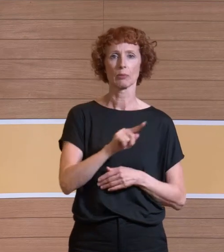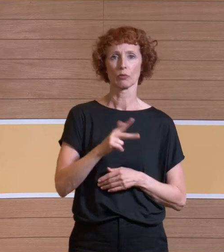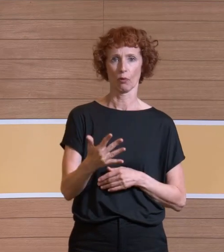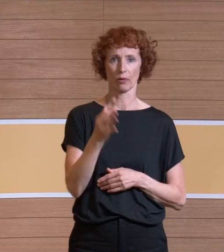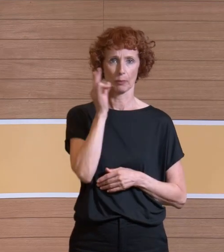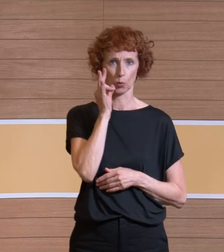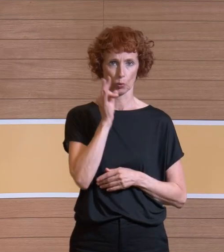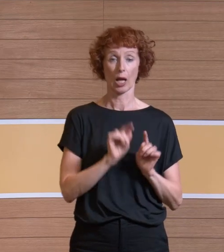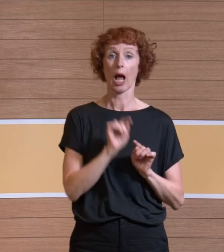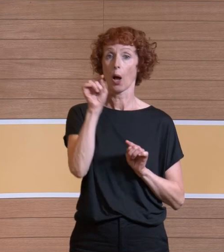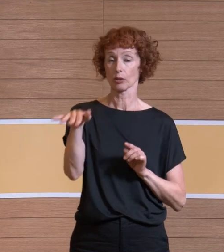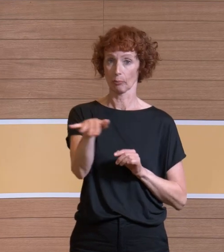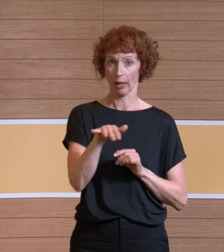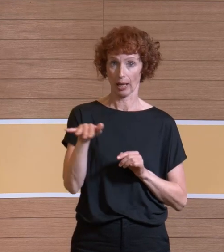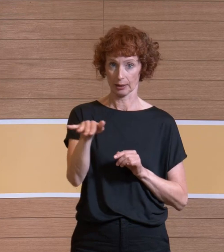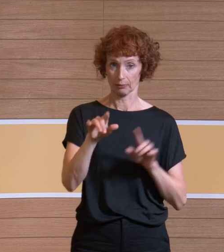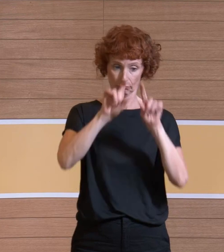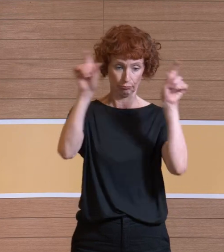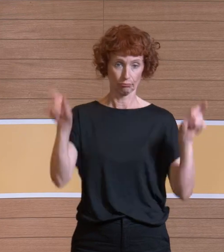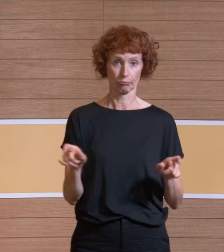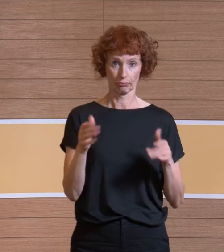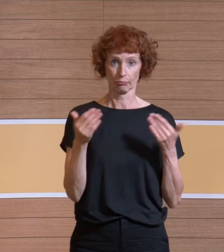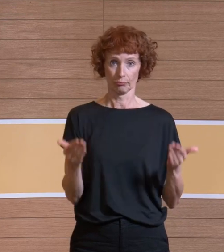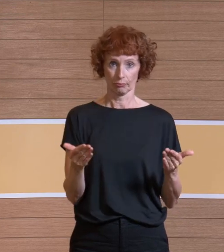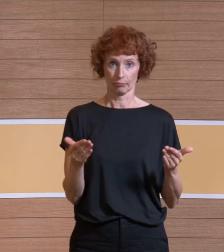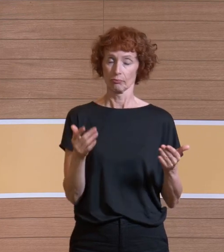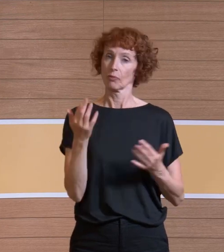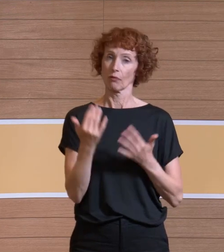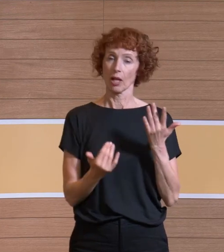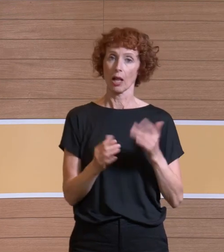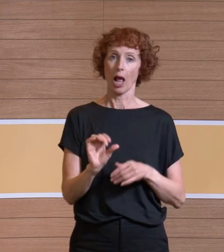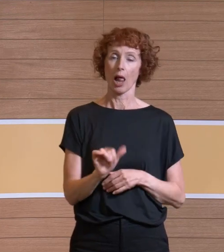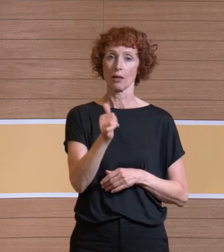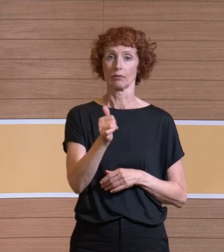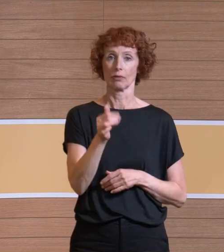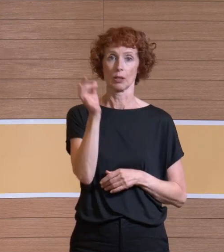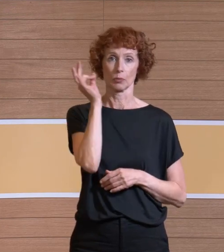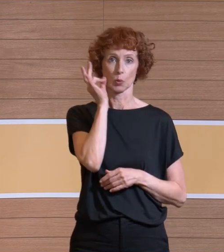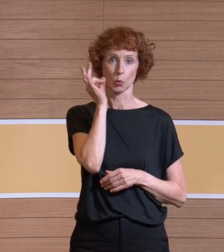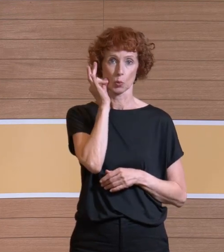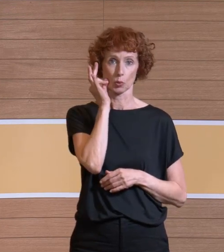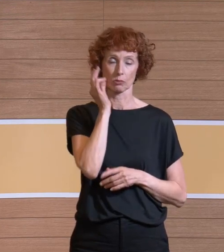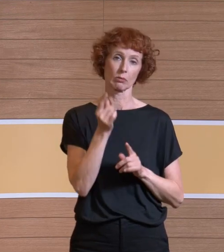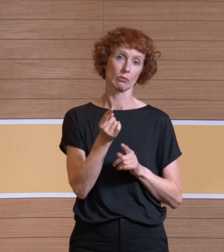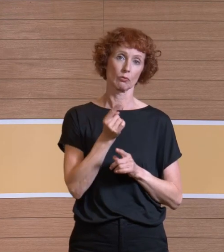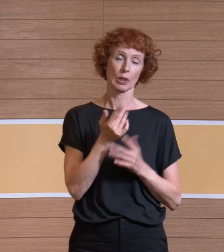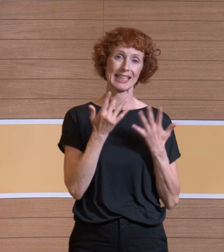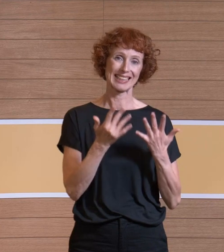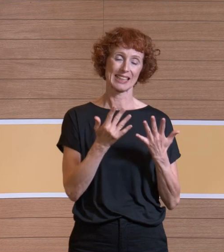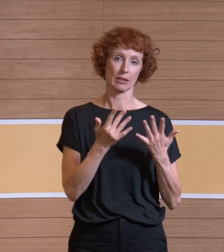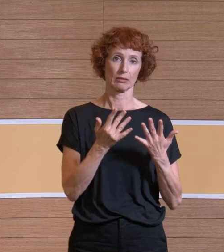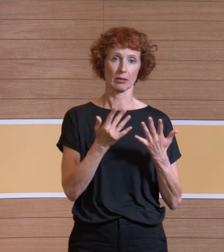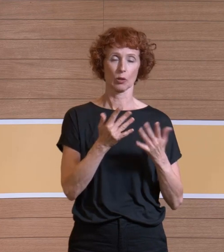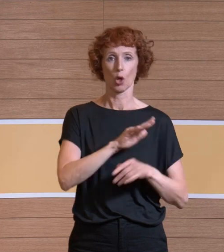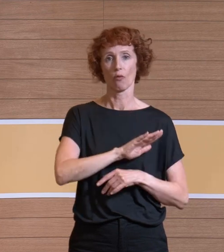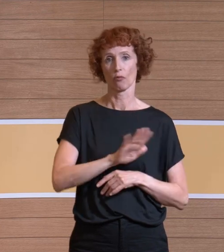im Außenbereich eines THV-Schutzbereiches liegen wir bei elf Minuten von 10.500 Kubikmetern.